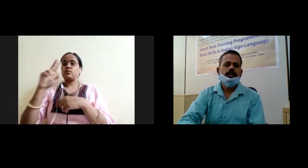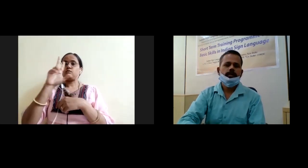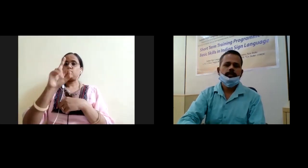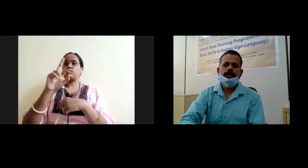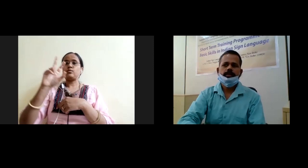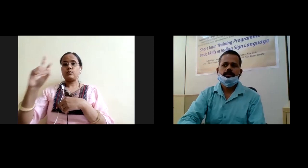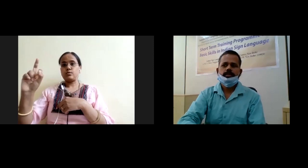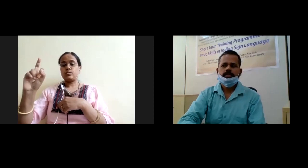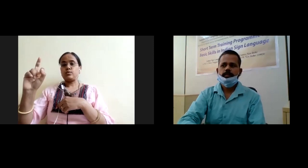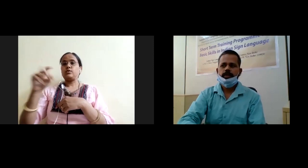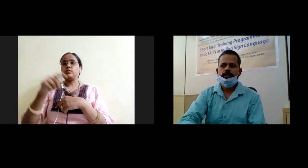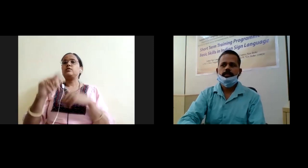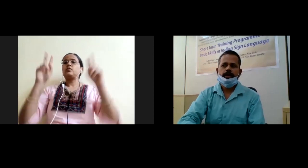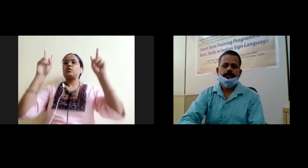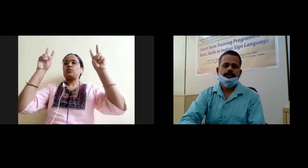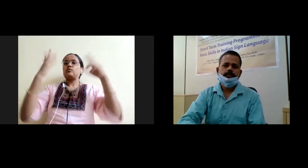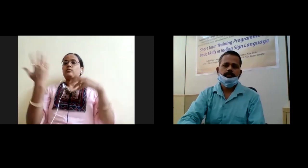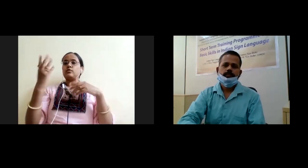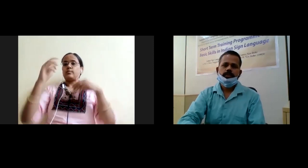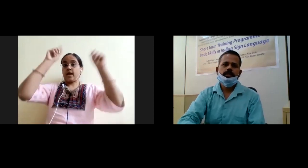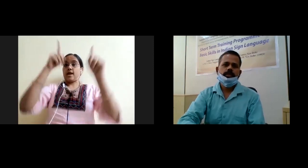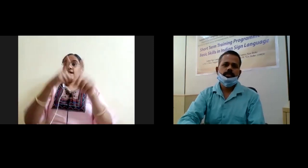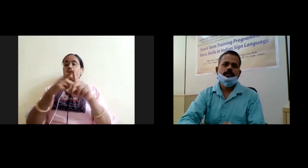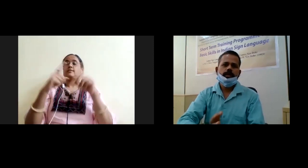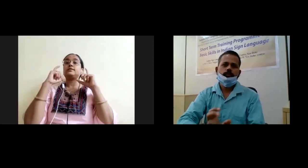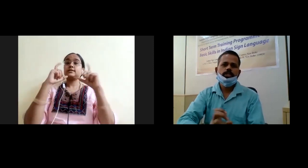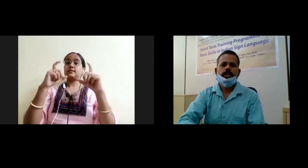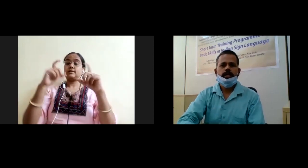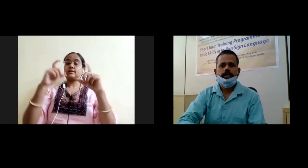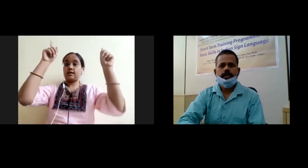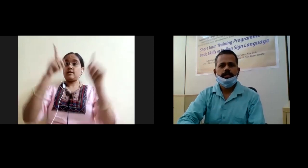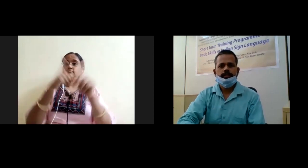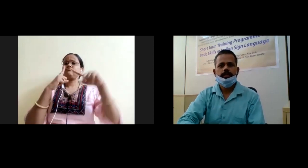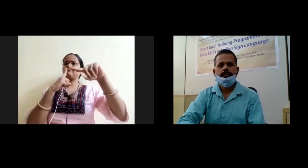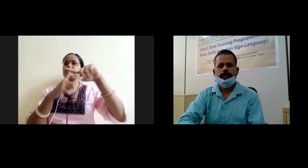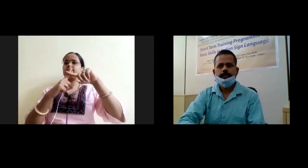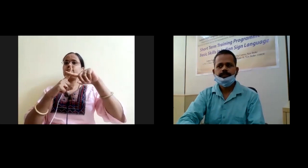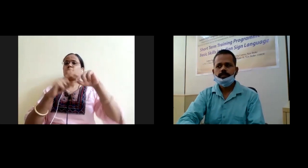बार सतरक भारत कमरिद्ध भारत यह इस बार का विशय है यानि थीम है